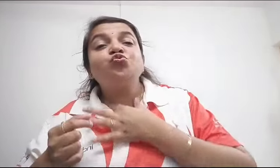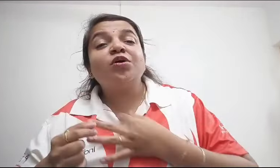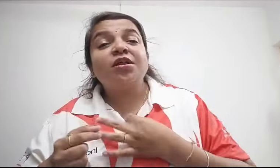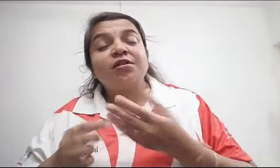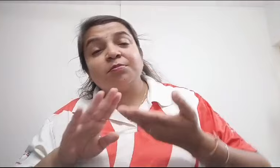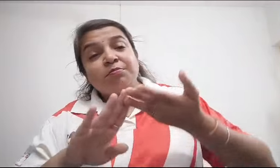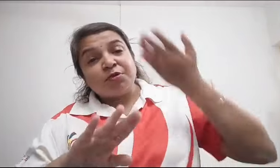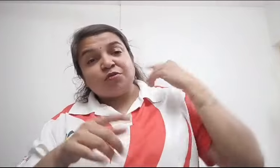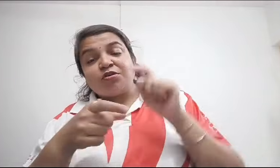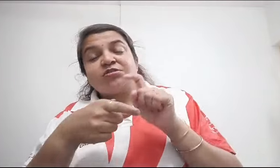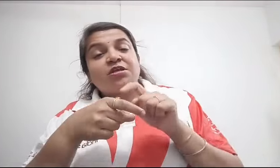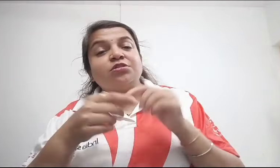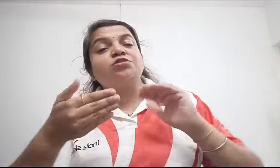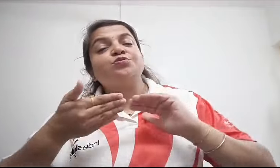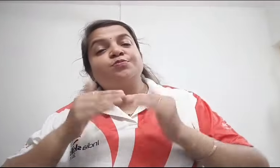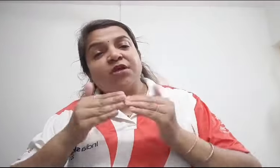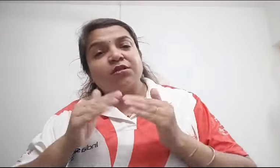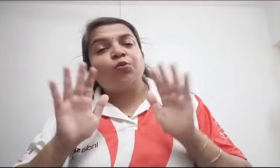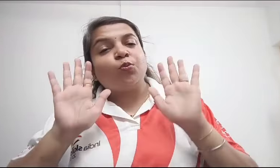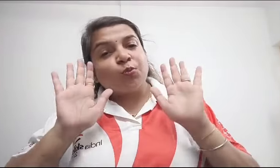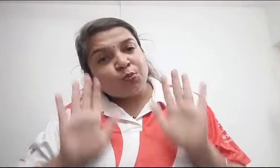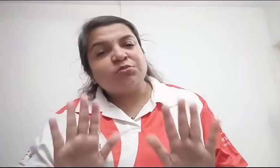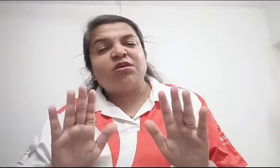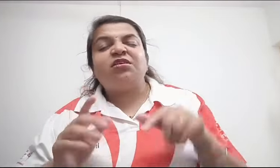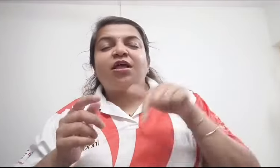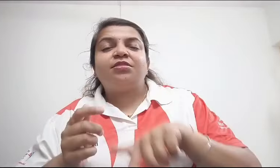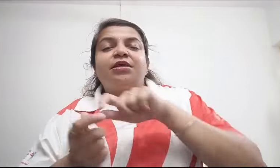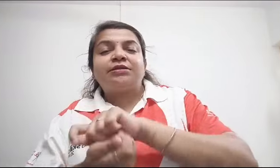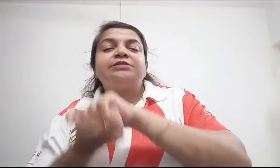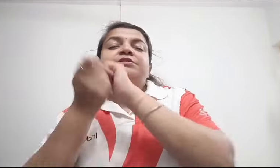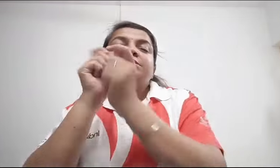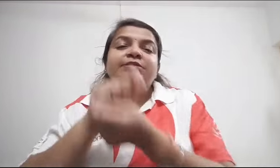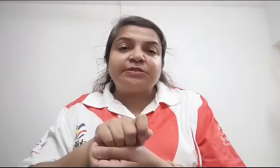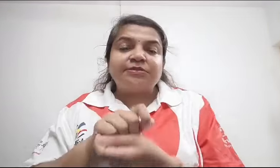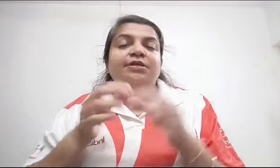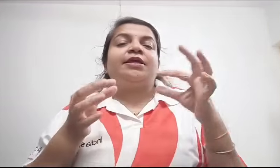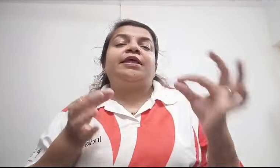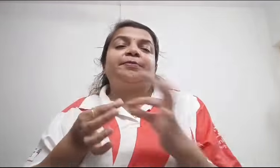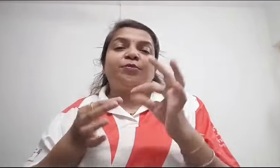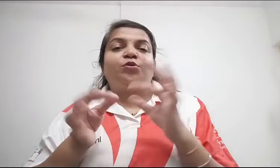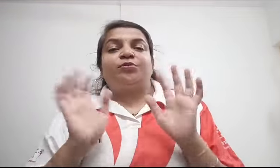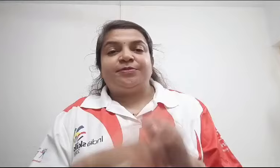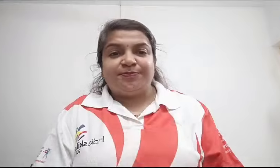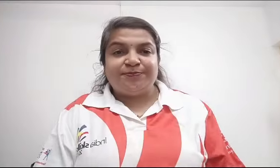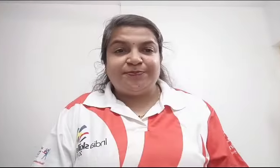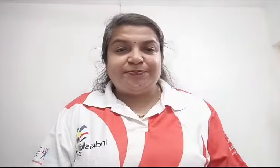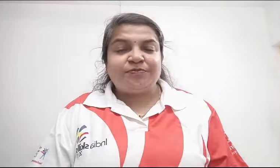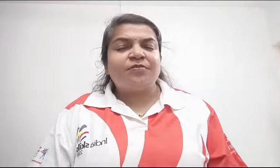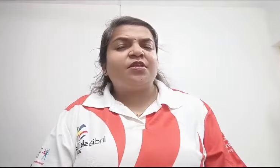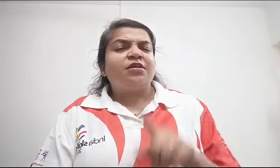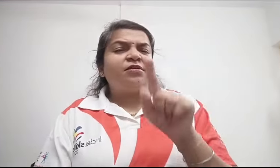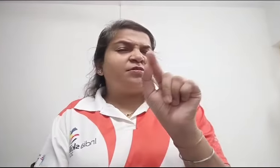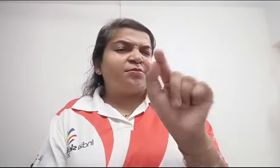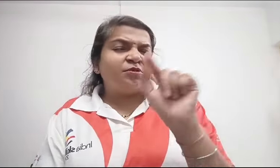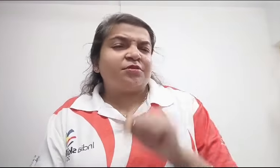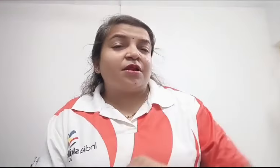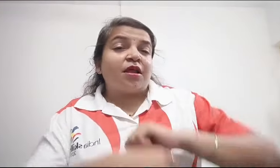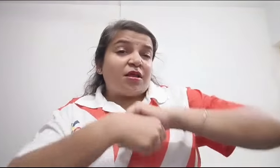मैंने चांदी में जवालरी करके मैंने गोल मेडल हासिल किया दिली में, लेकिन आगे नहीं जा सके,